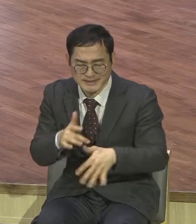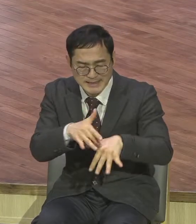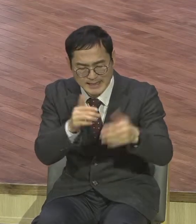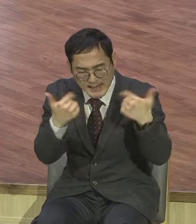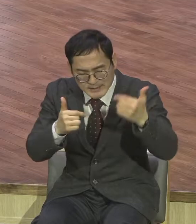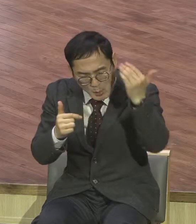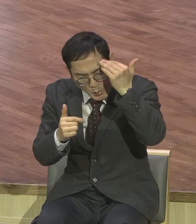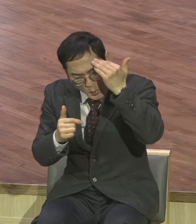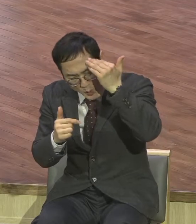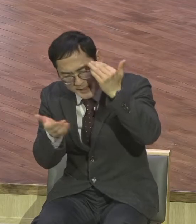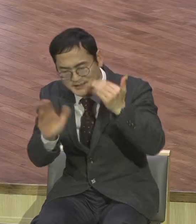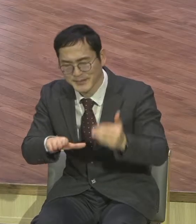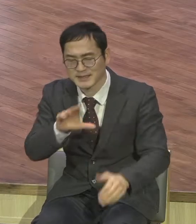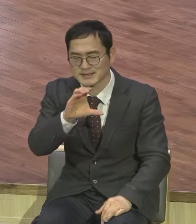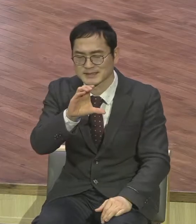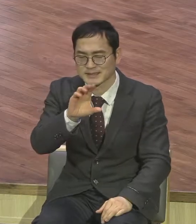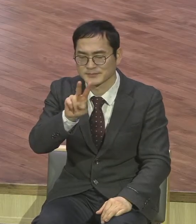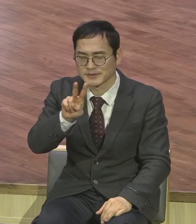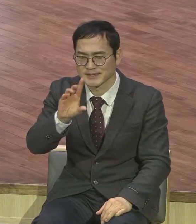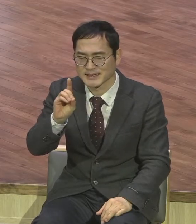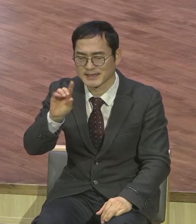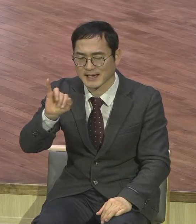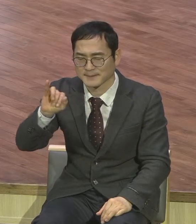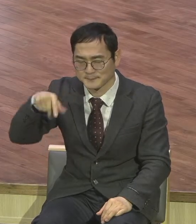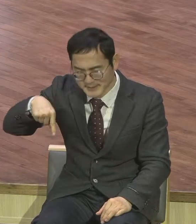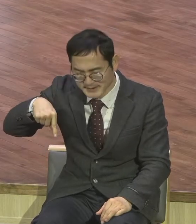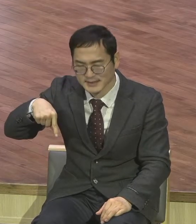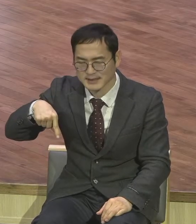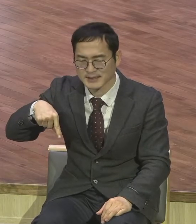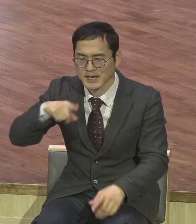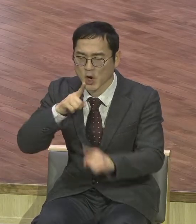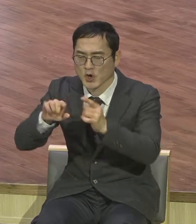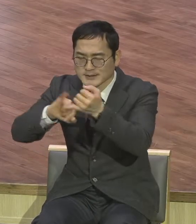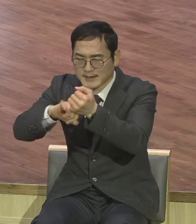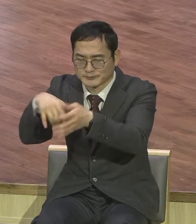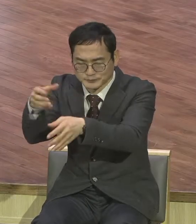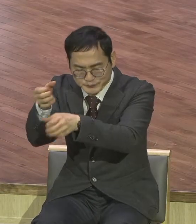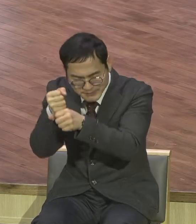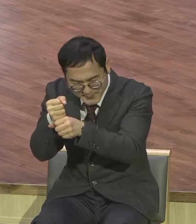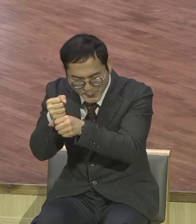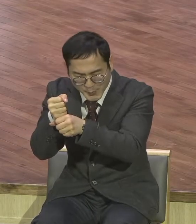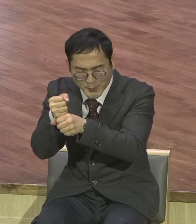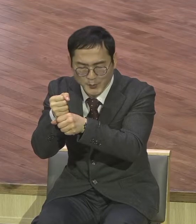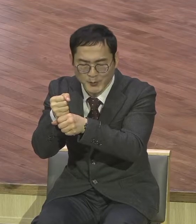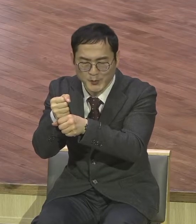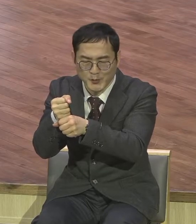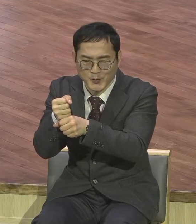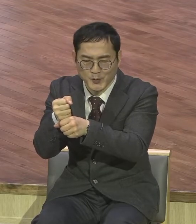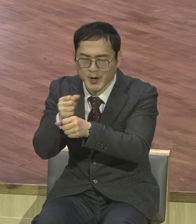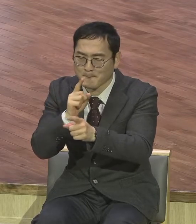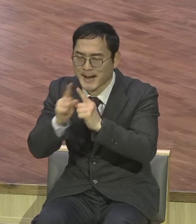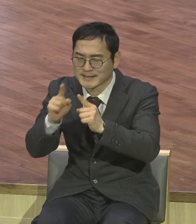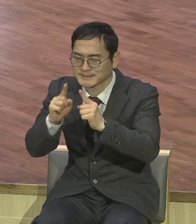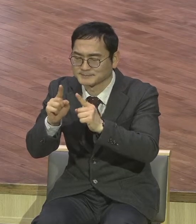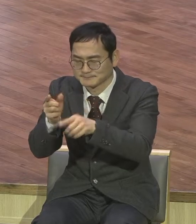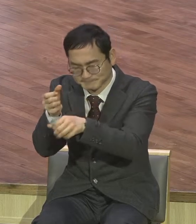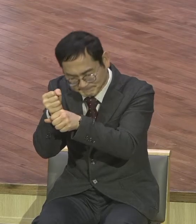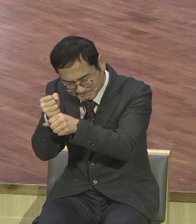시부기대할피를 가지고 언약 위에서 응답의 로드맵을 준비하는 껴여있는 말씀의 사람 기도의 사람 성령